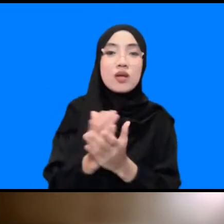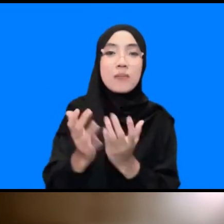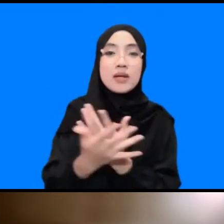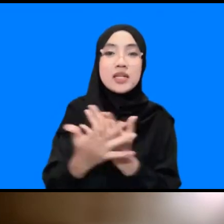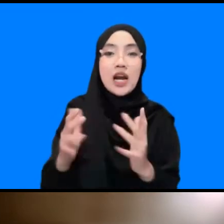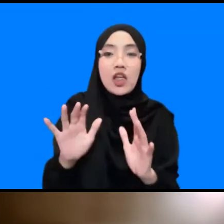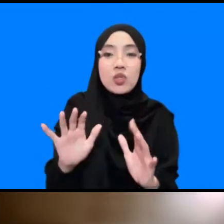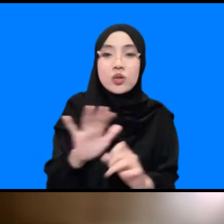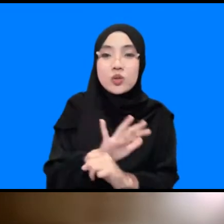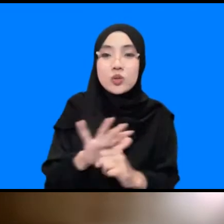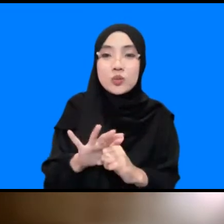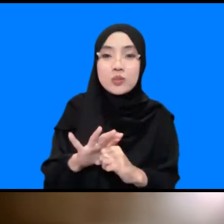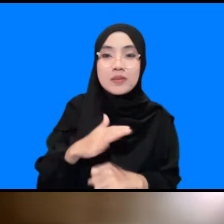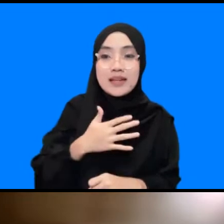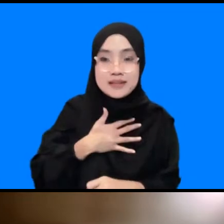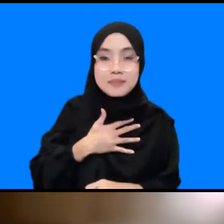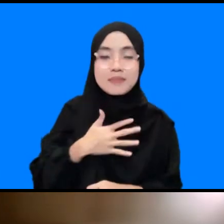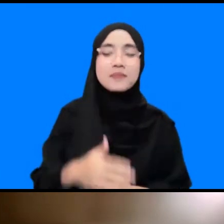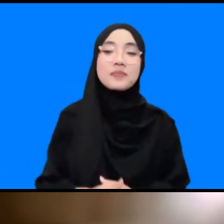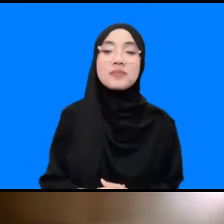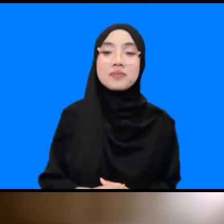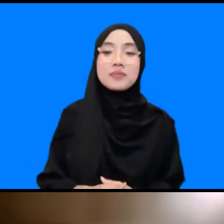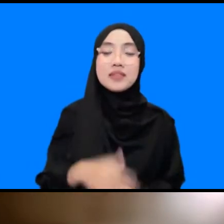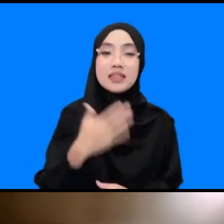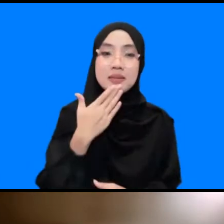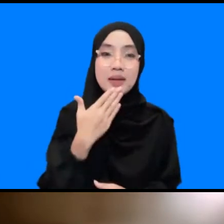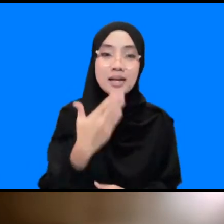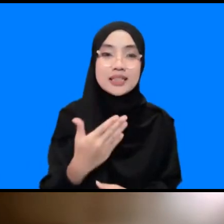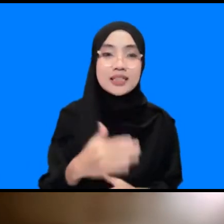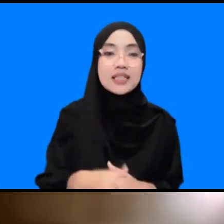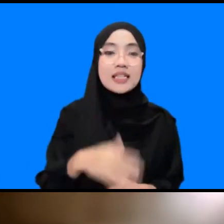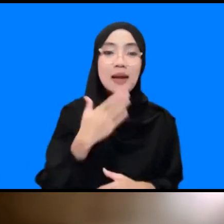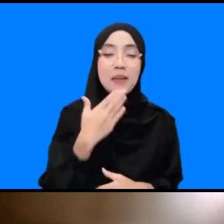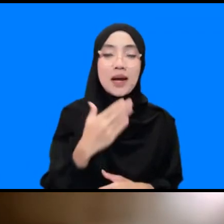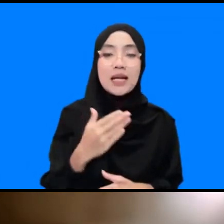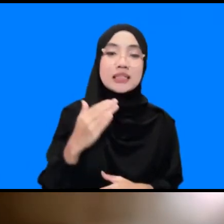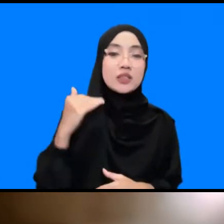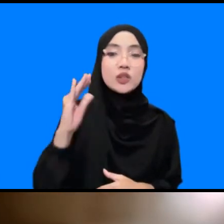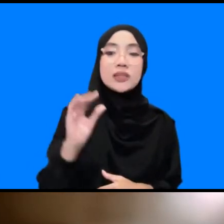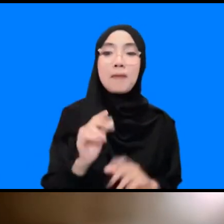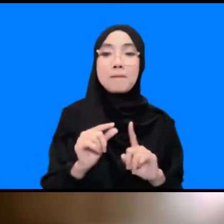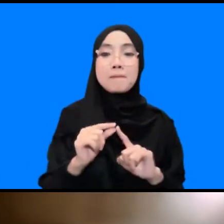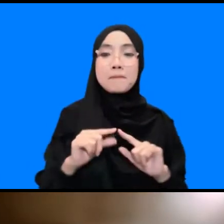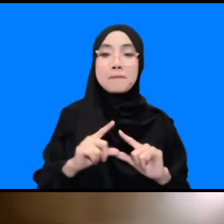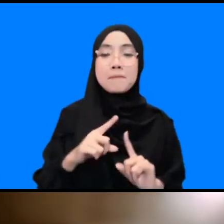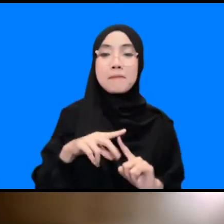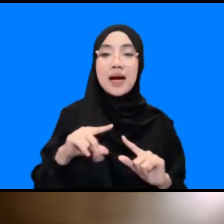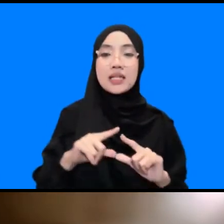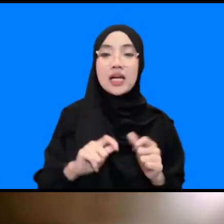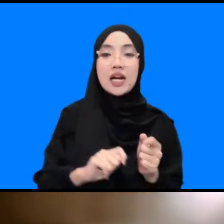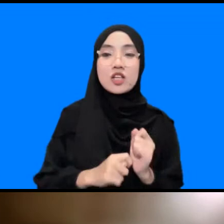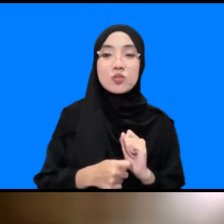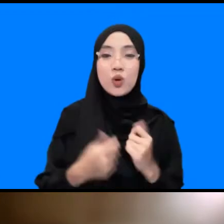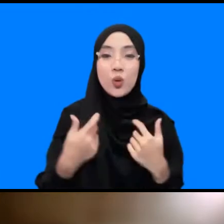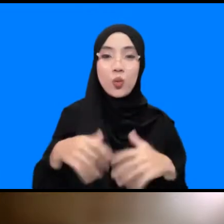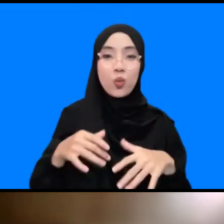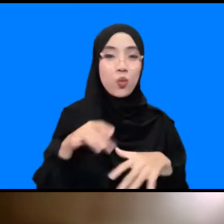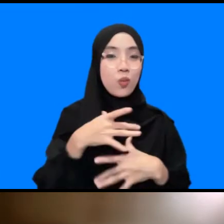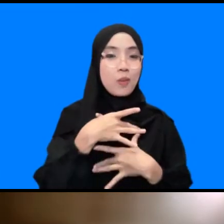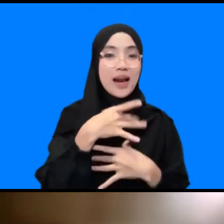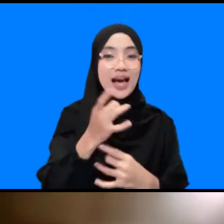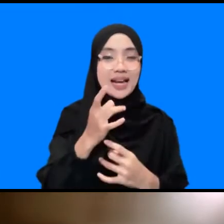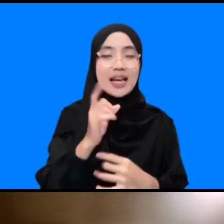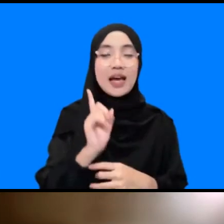dulu mungkin dari Uni ya terima kasih Uni Patra atas tanggapannya cukup menarik dan memang ada